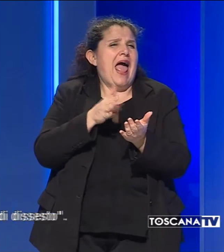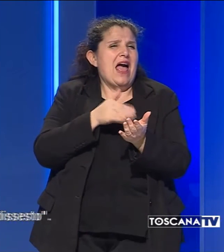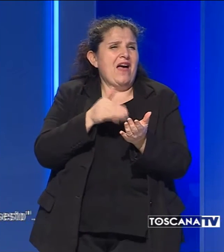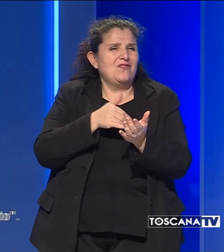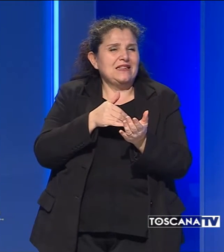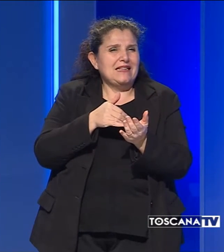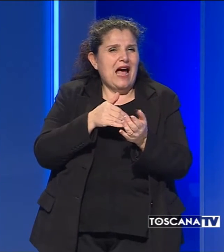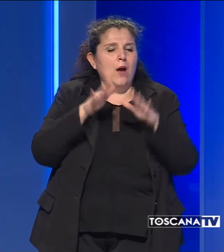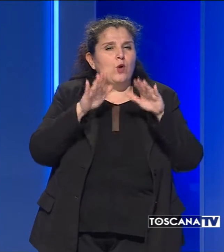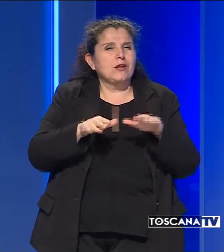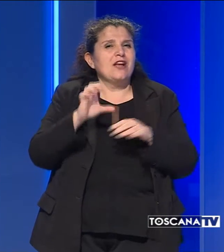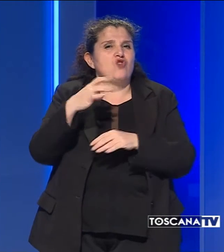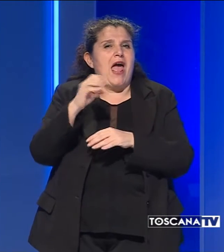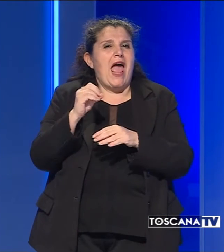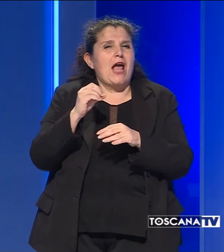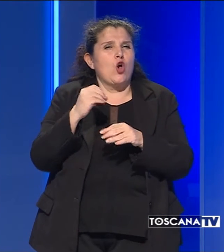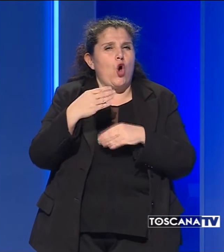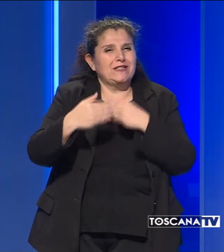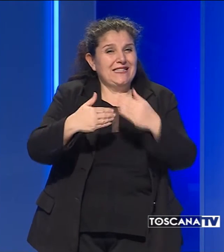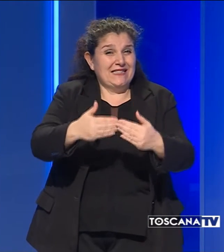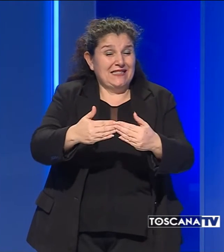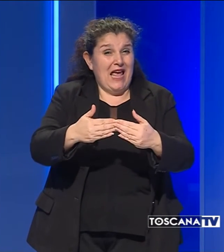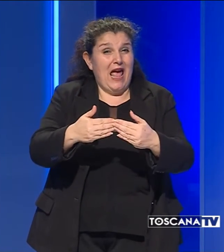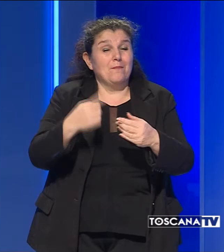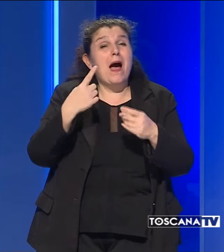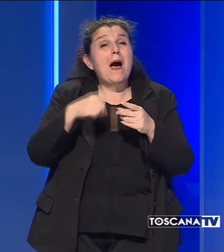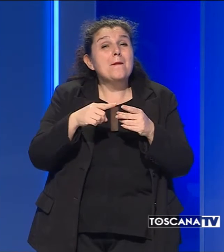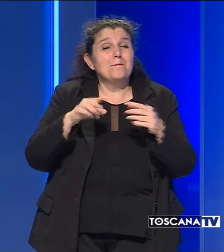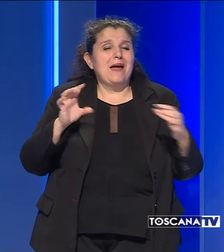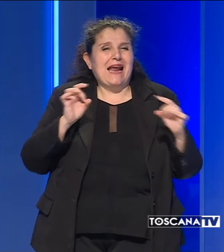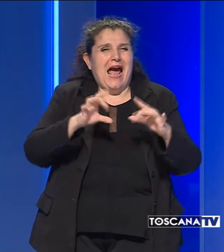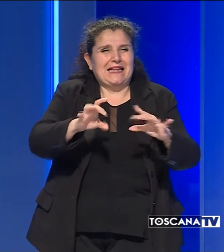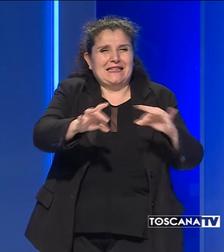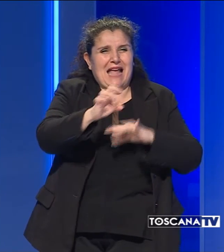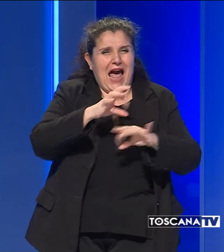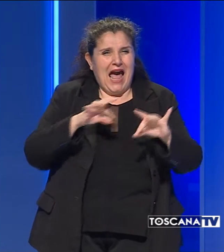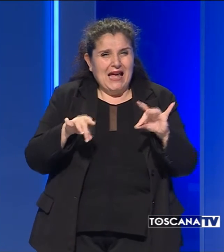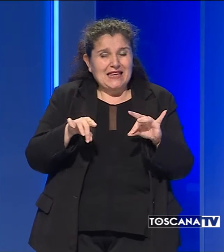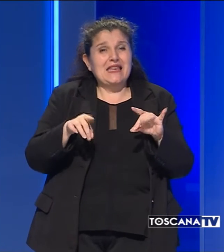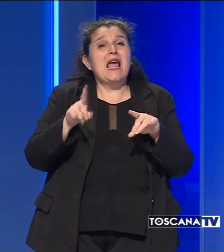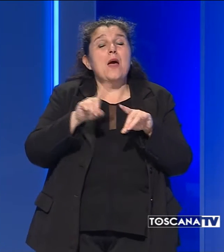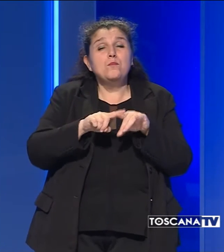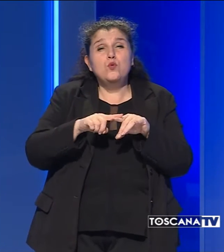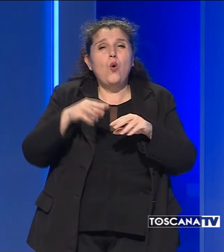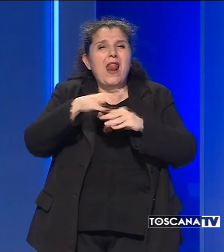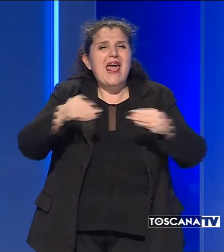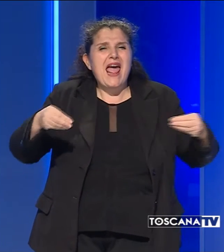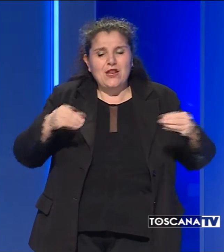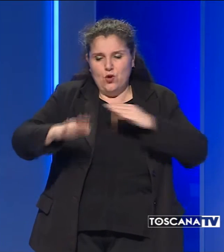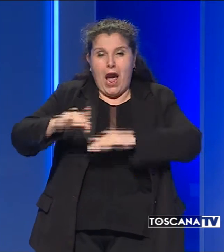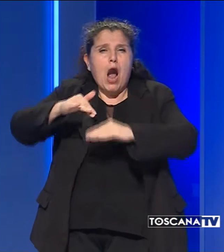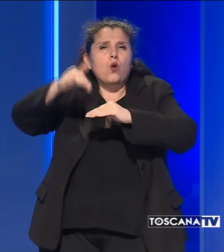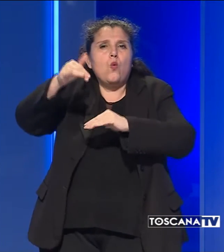'ecosistema grazie al contenimento degli attacchi patogeni e riducendo gli accumuli di materiale